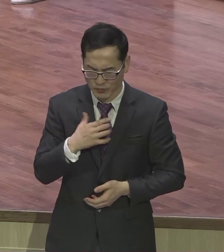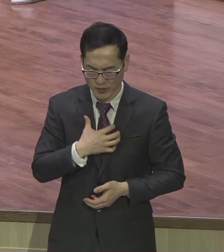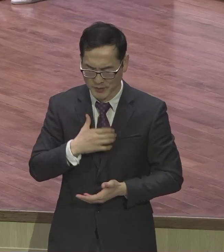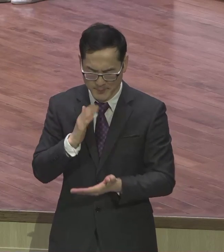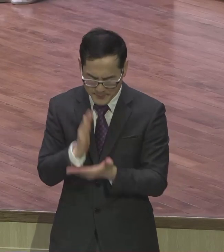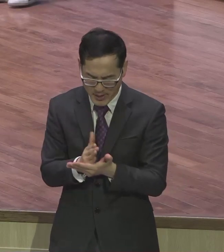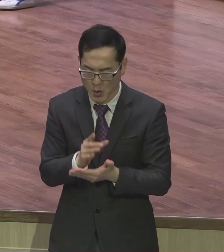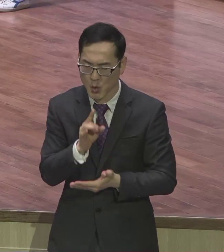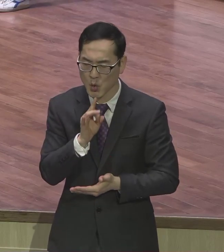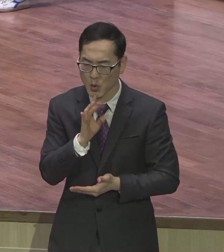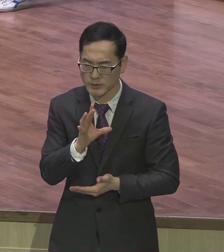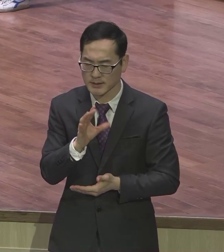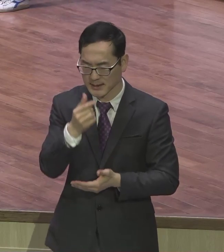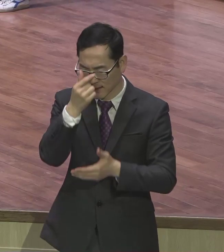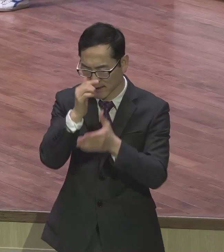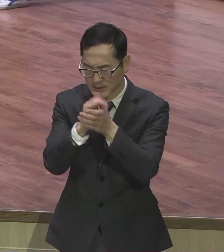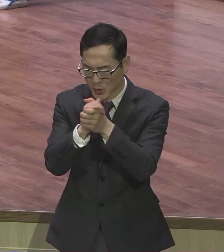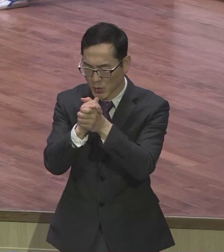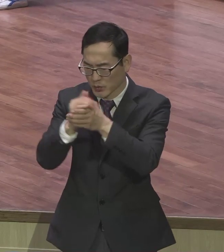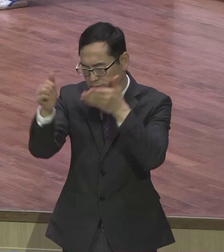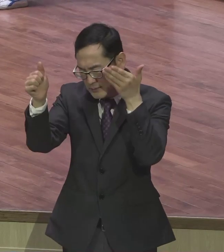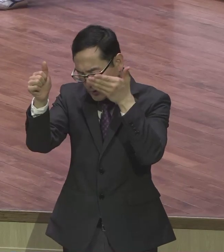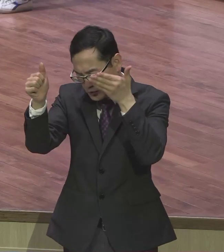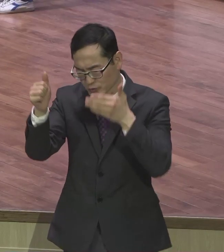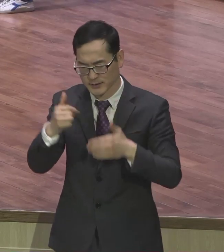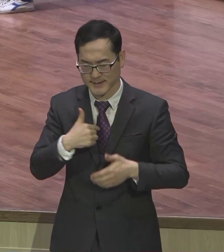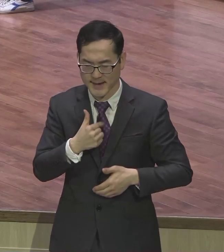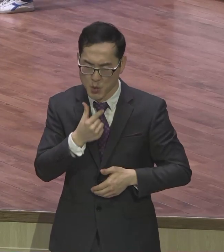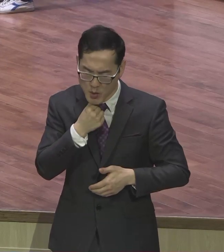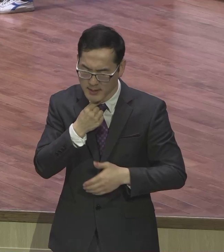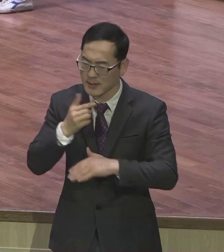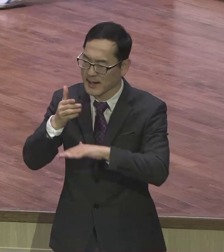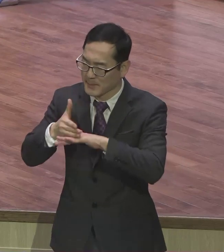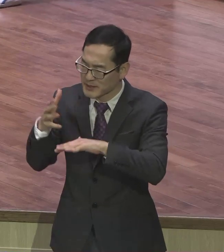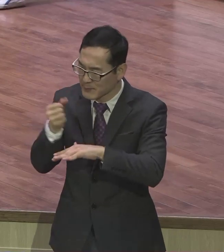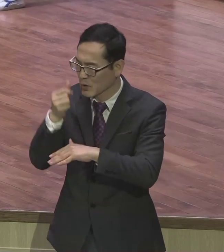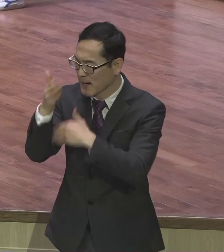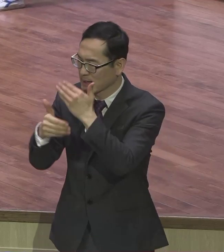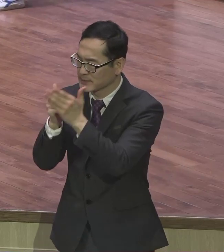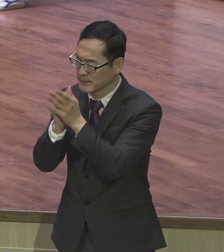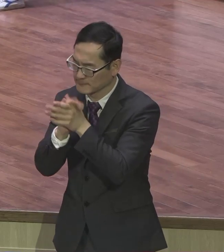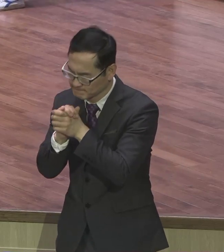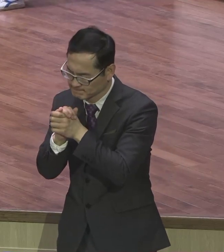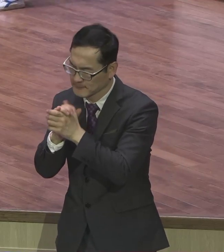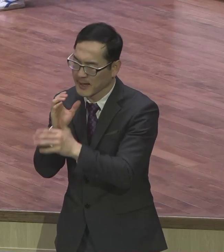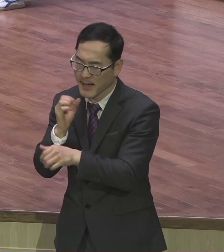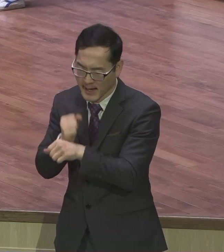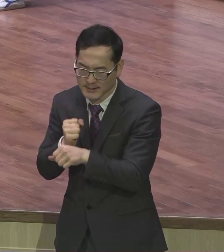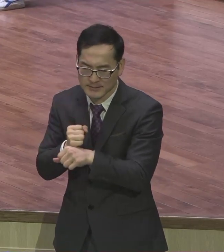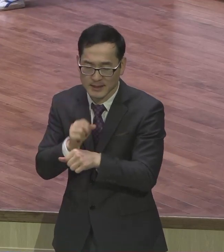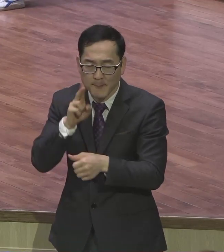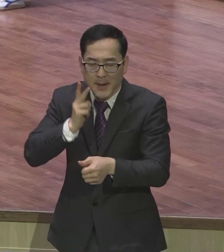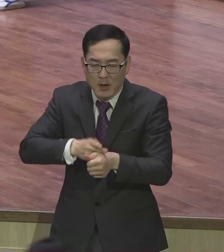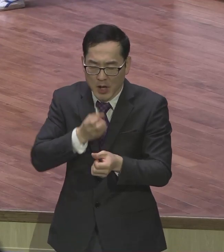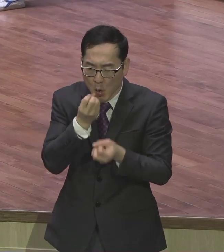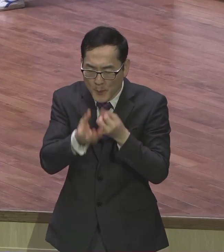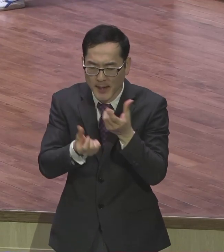오직 기도와 강구로 내 구할 것을 감사함으로 하나님이 아리라고 고백한 이 바올의 고백이 우리의